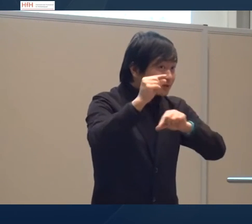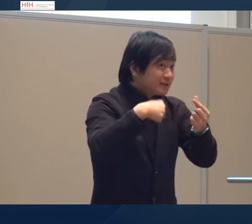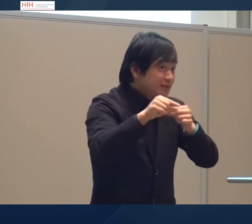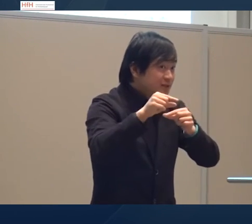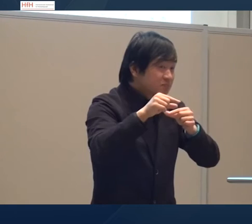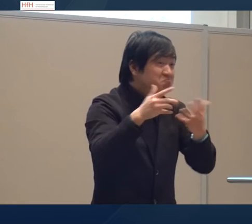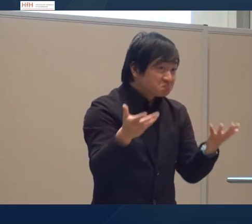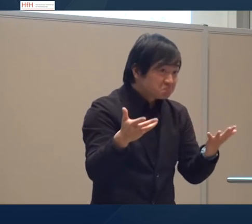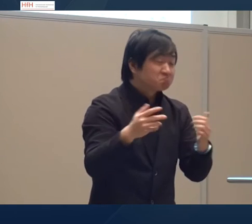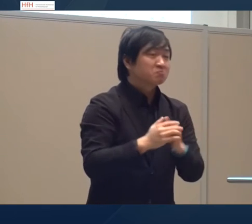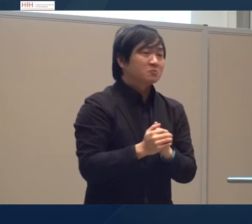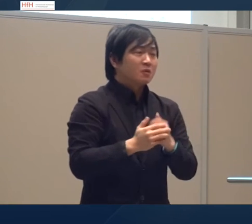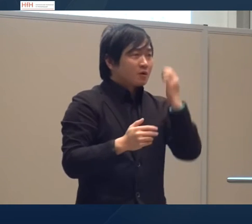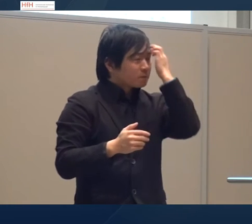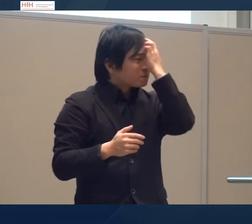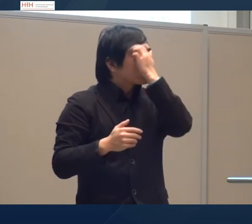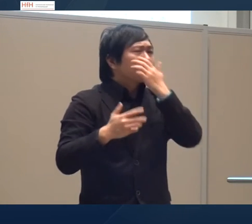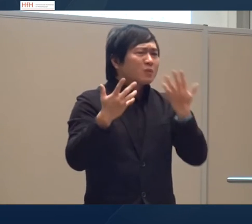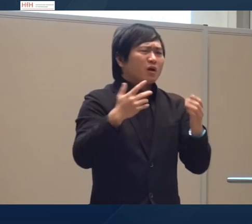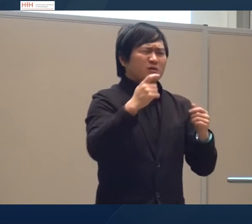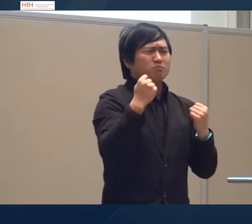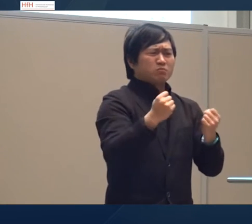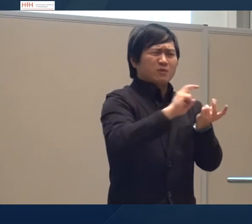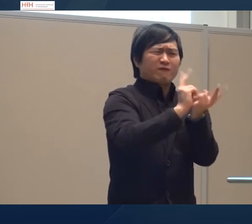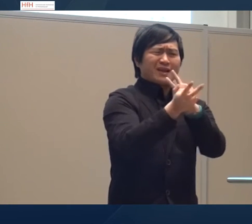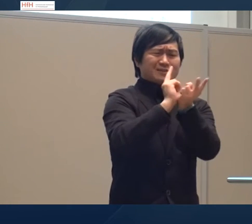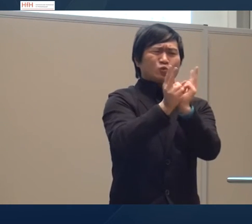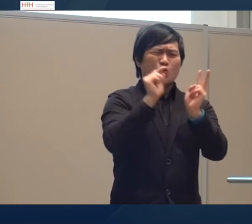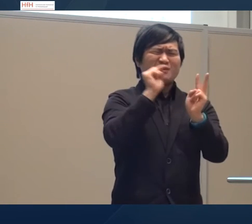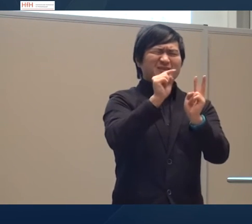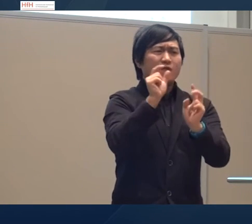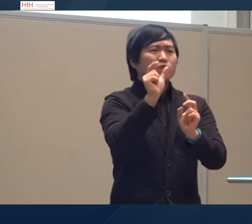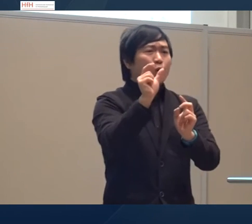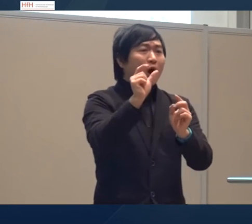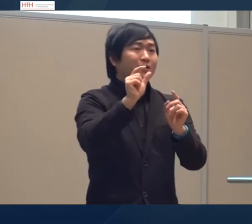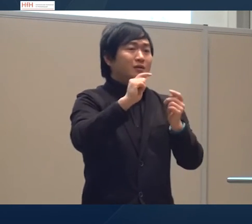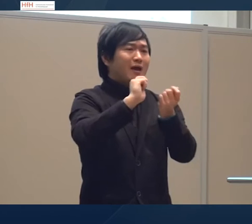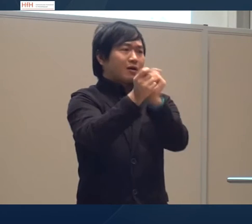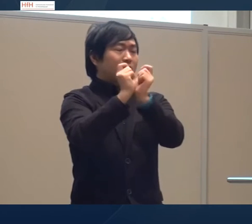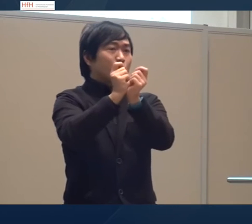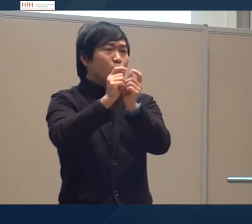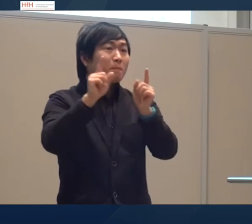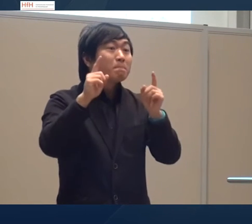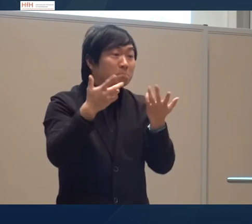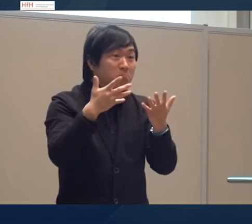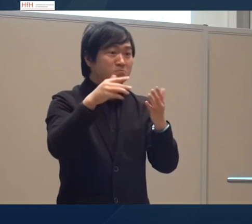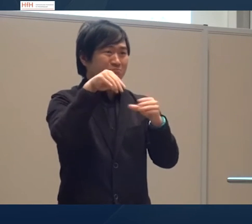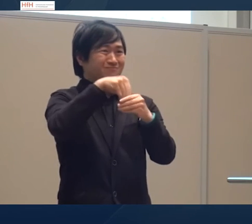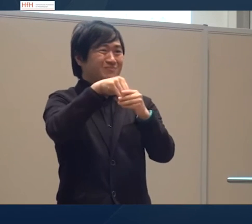phonologischen Mittel davon haben wir ebenfalls analysiert da wird sehr oft eine Flexion angewendet da